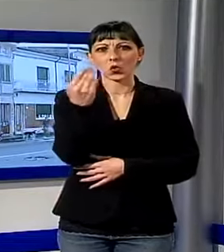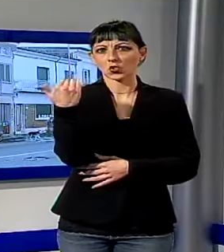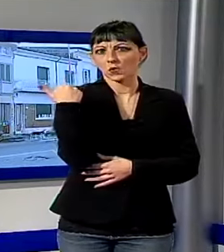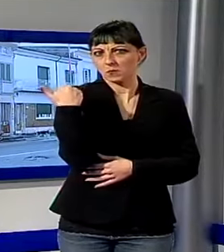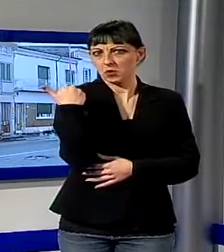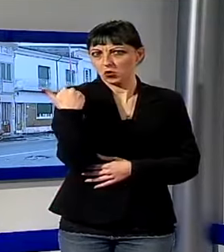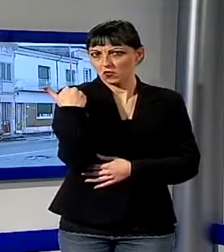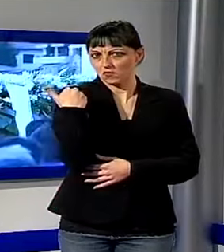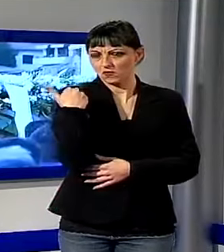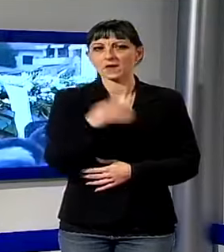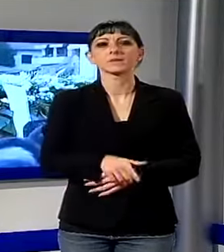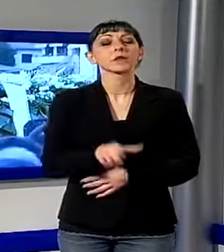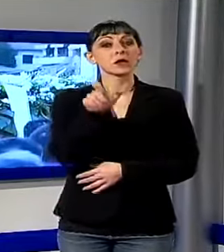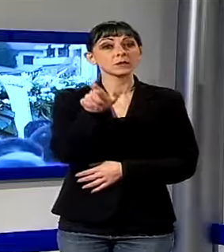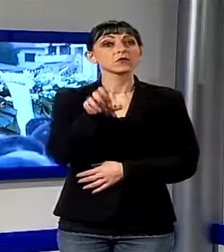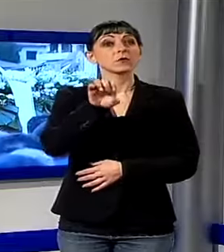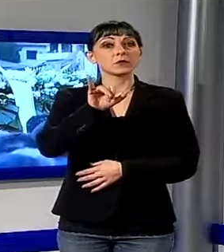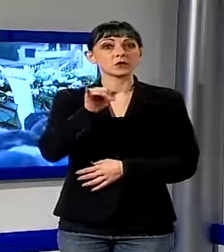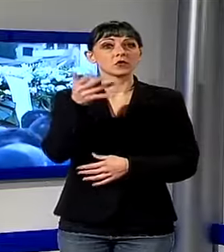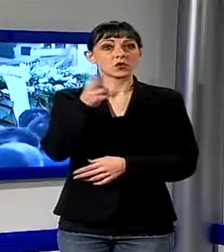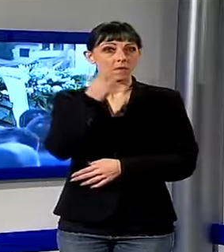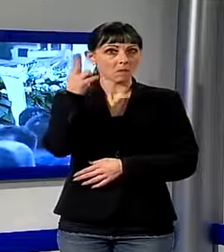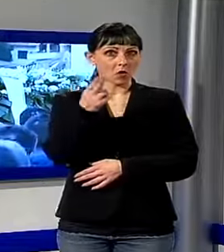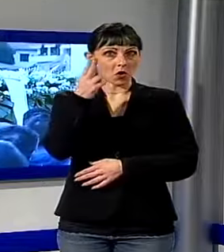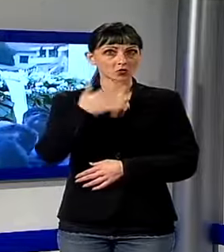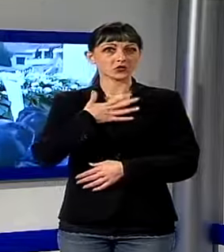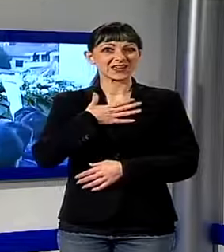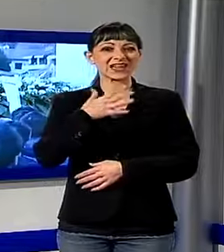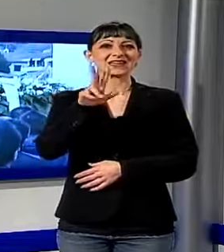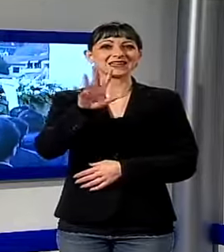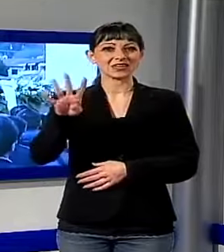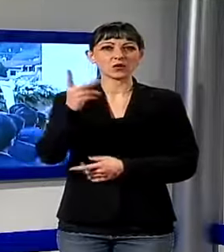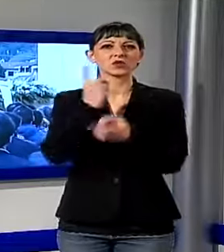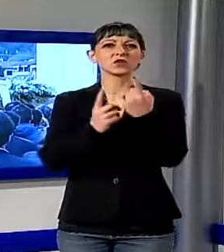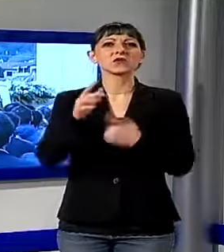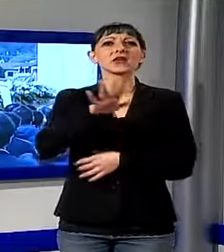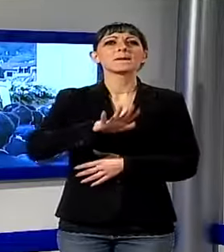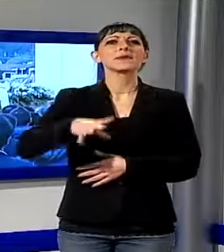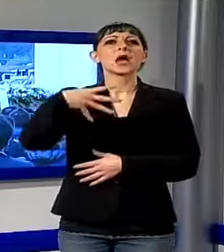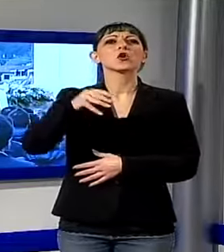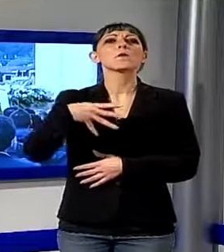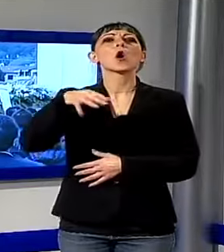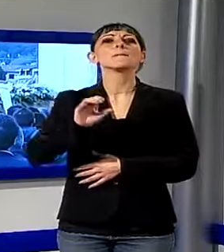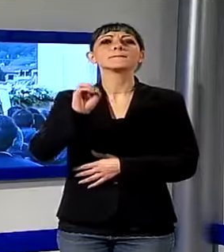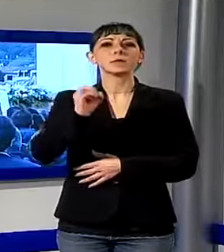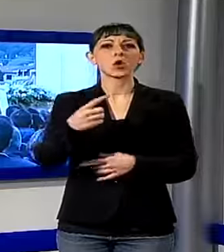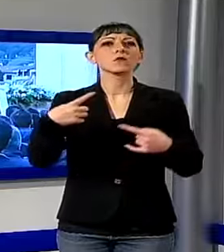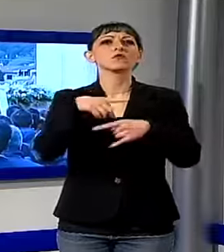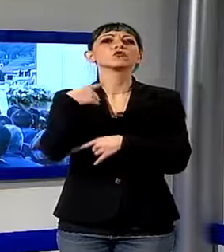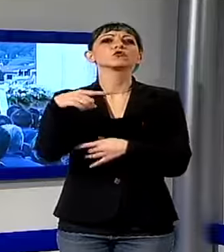per le gravi ferite riportate Emanuele Iacconi, 34 anni di piano di momio mentre l'amico Matteo Lasurdi rimase gravemente ferito.